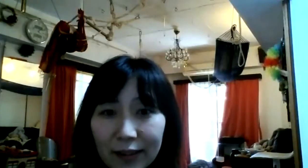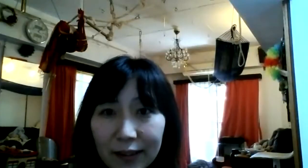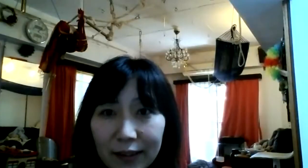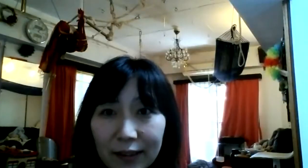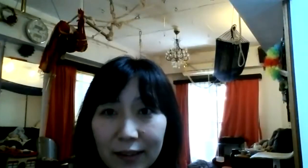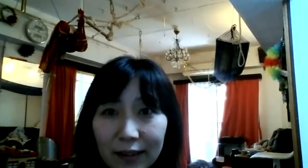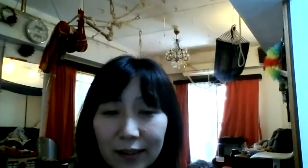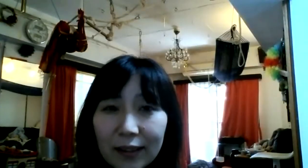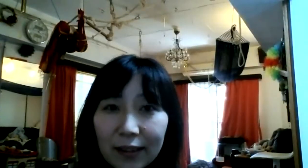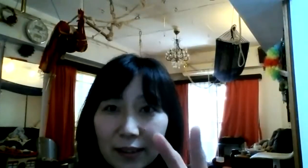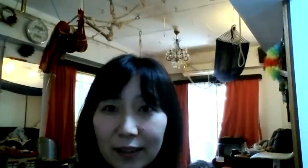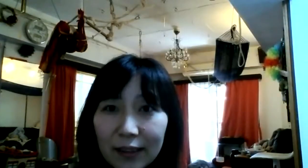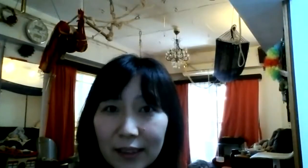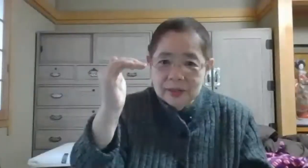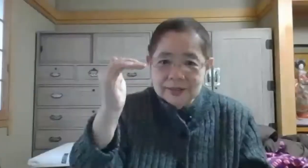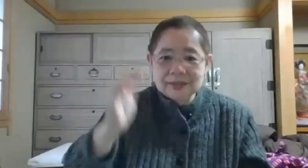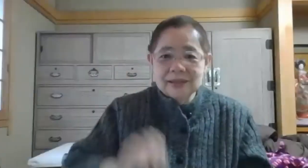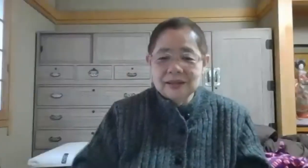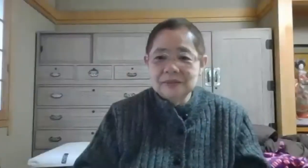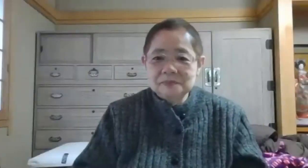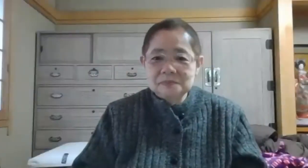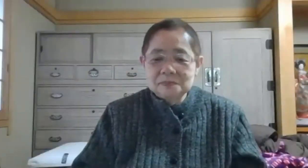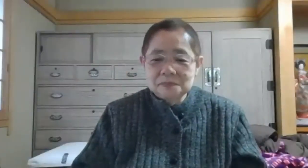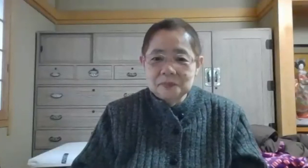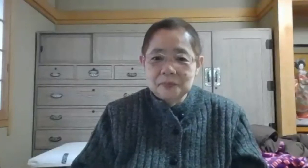り、さ、こおかり